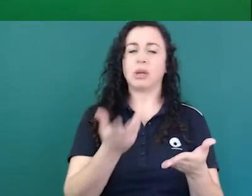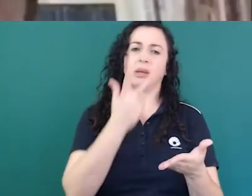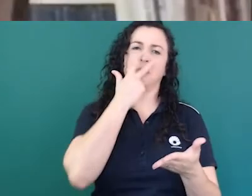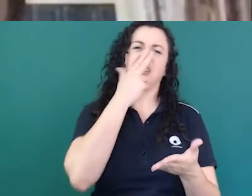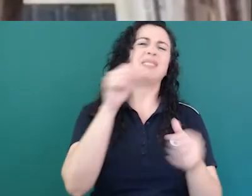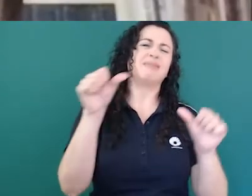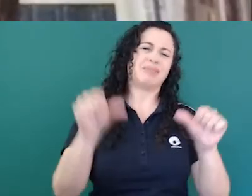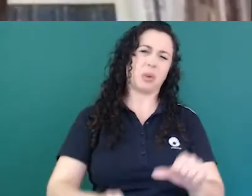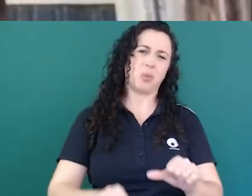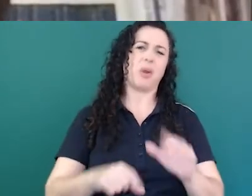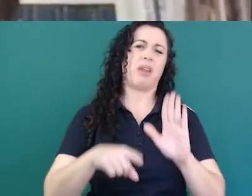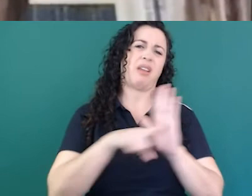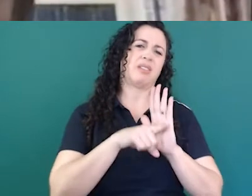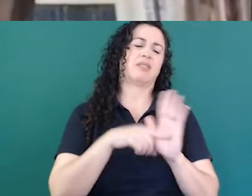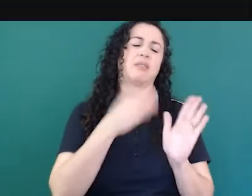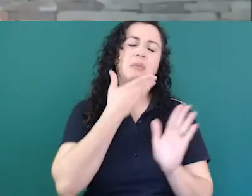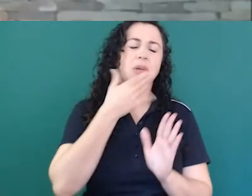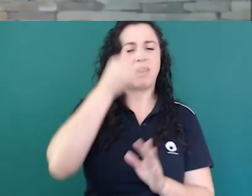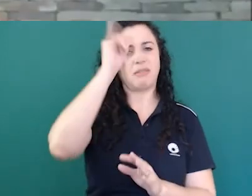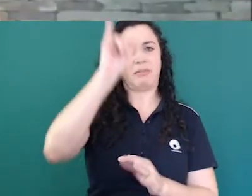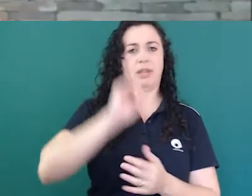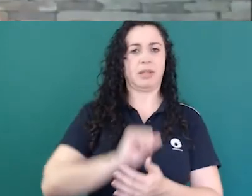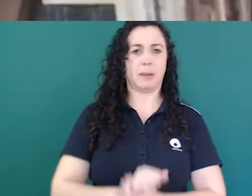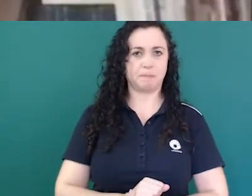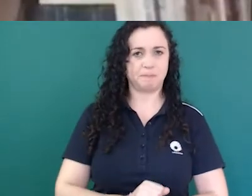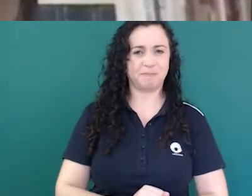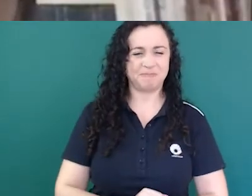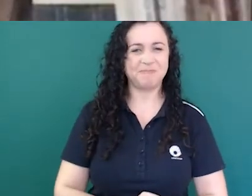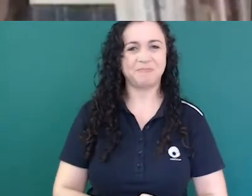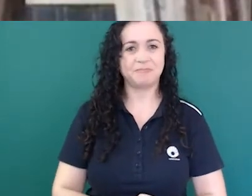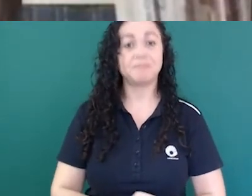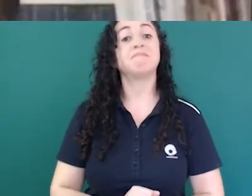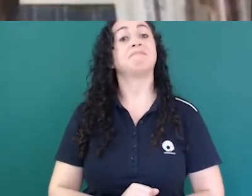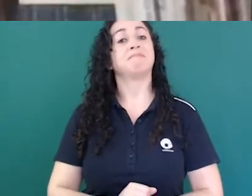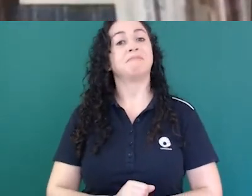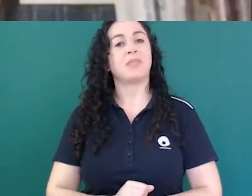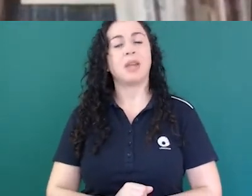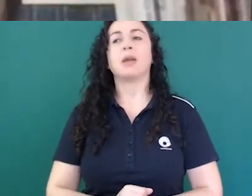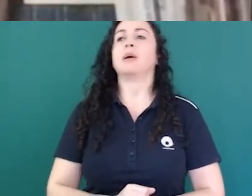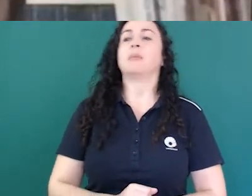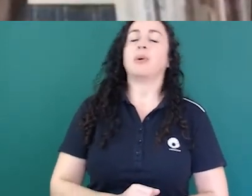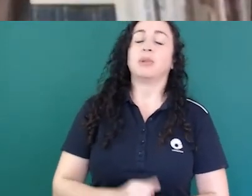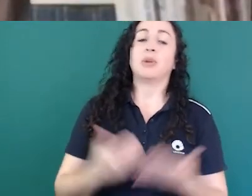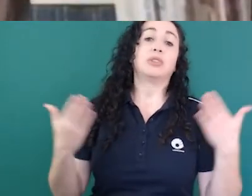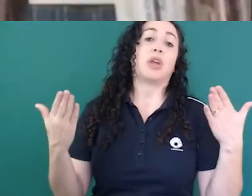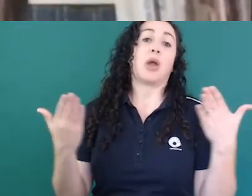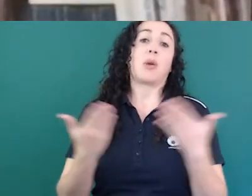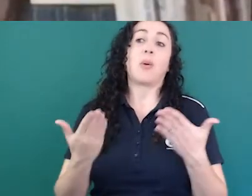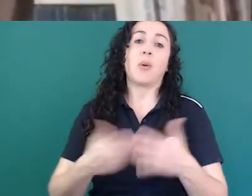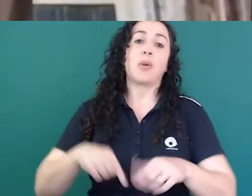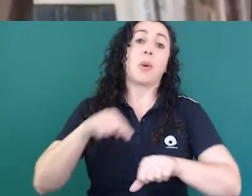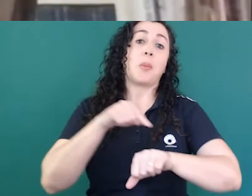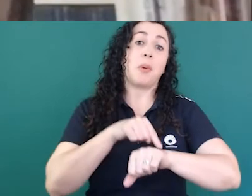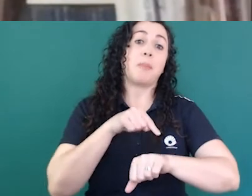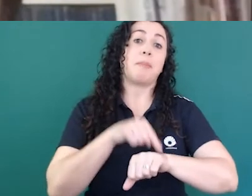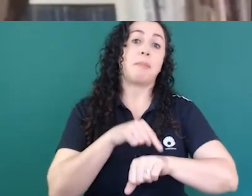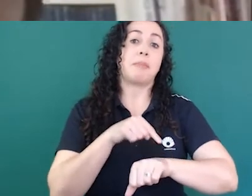então acho que chegamos a um momento importante durante duas datas